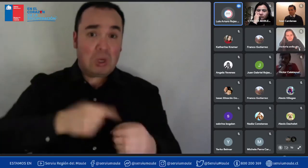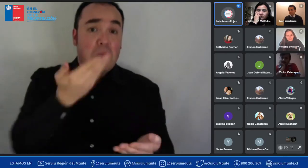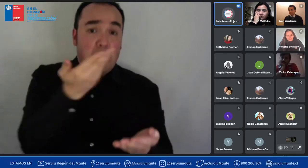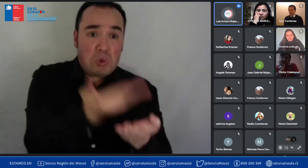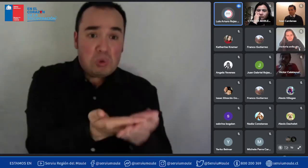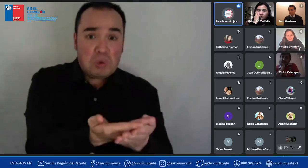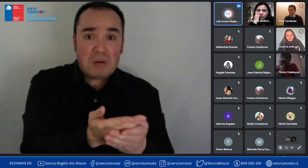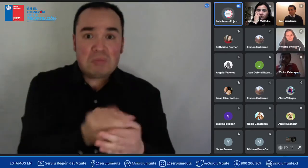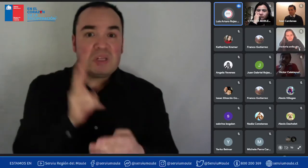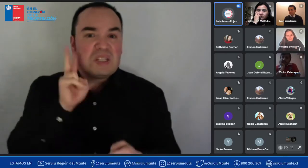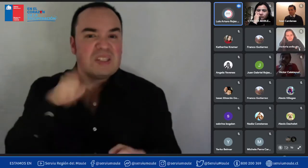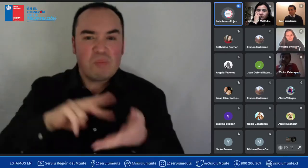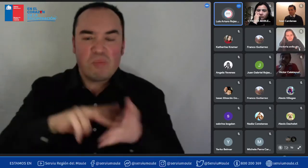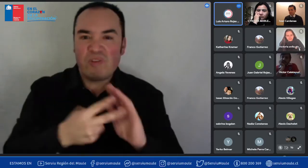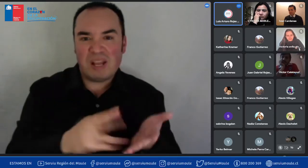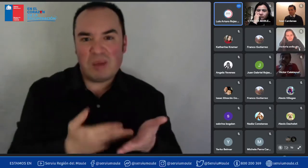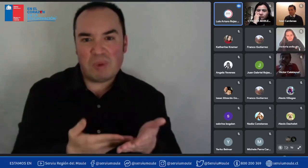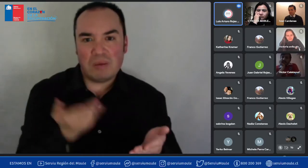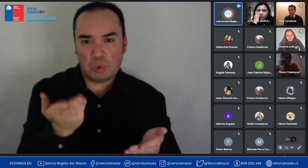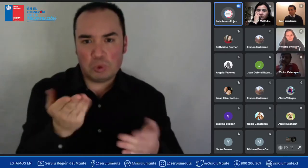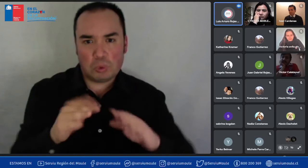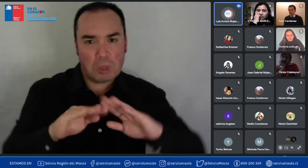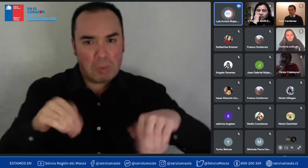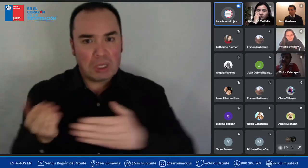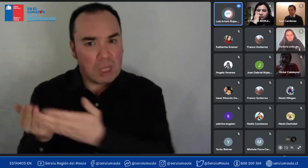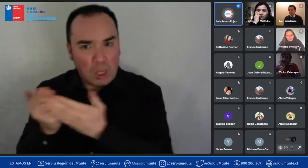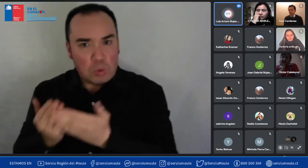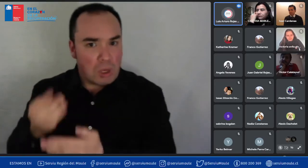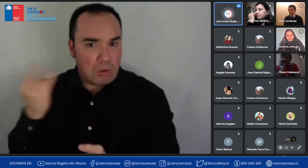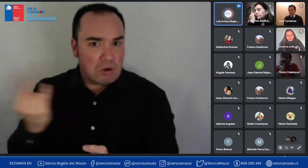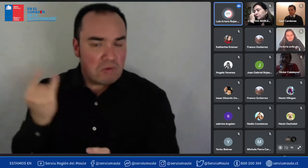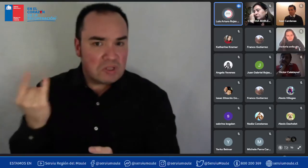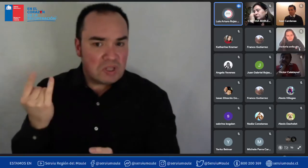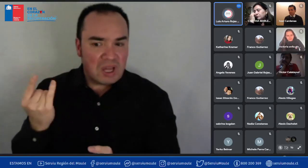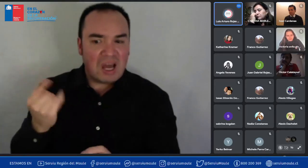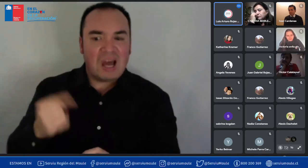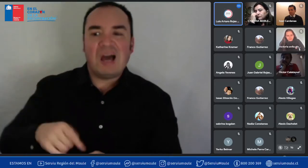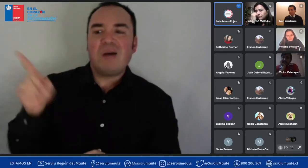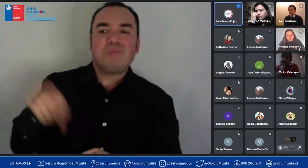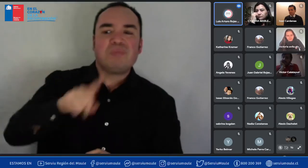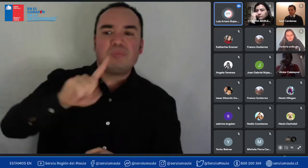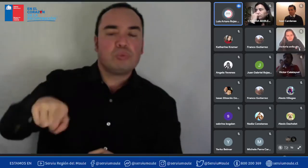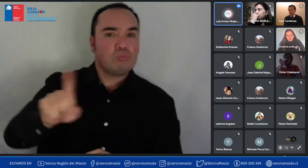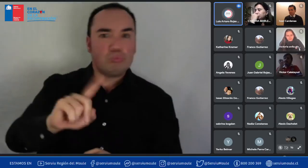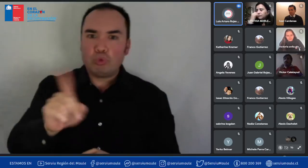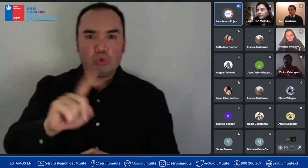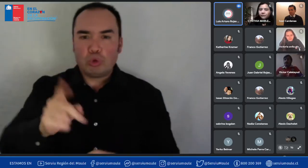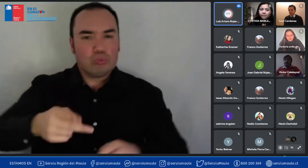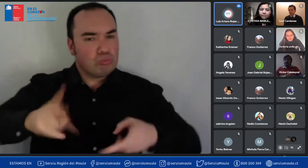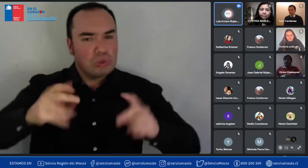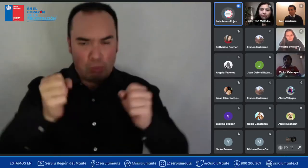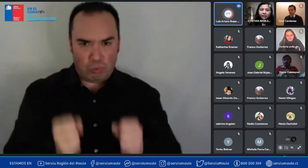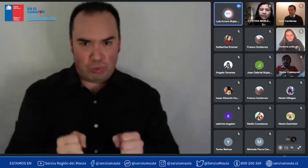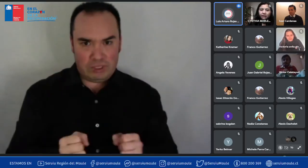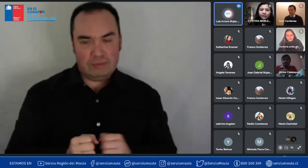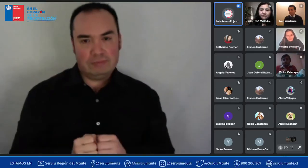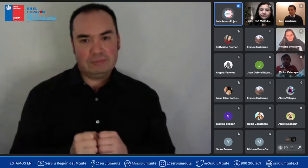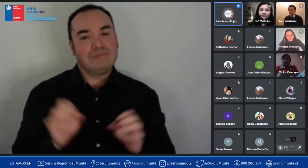no es un impedimento para postular claro obviamente que si el día de mañana ella va a querer solicitar un crédito